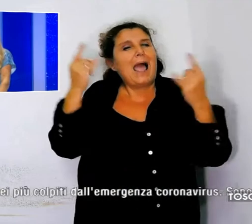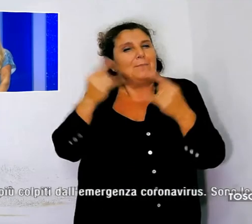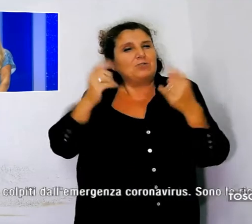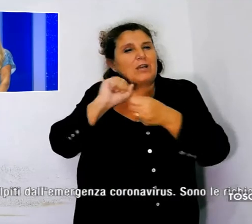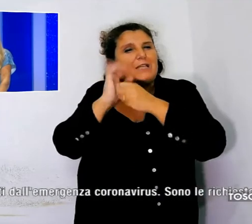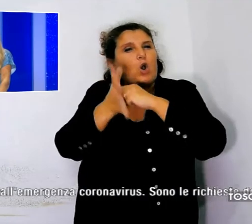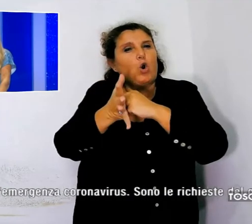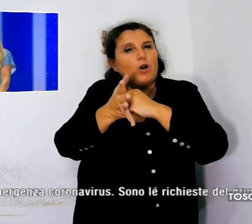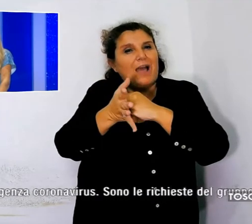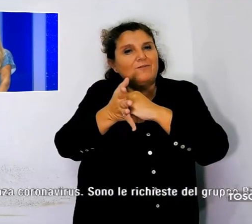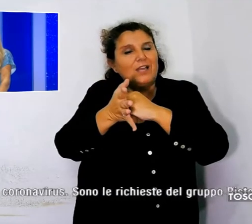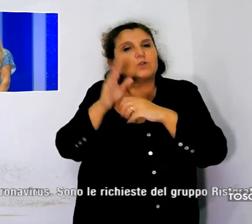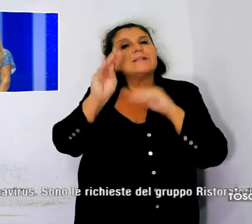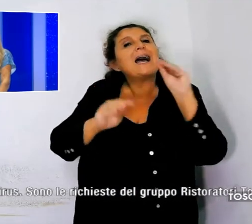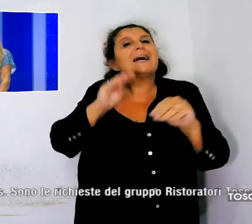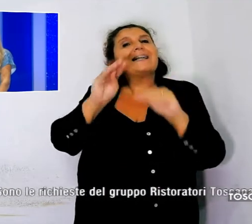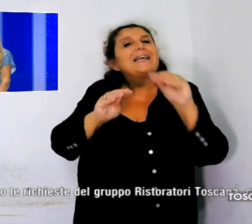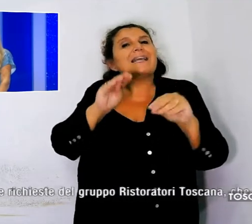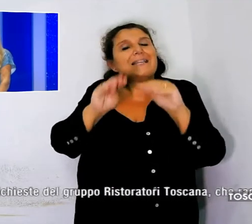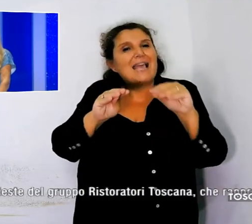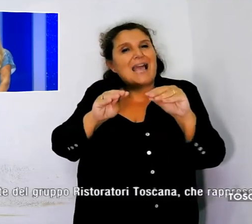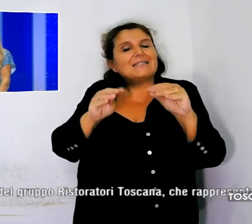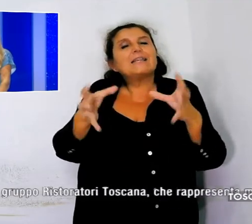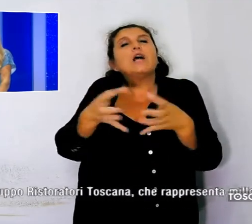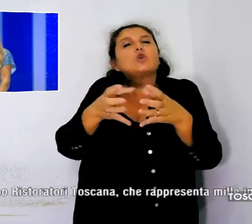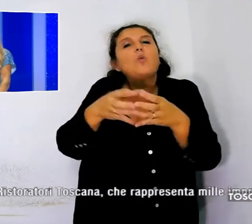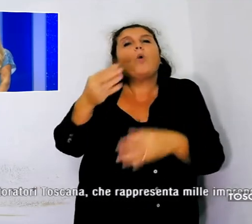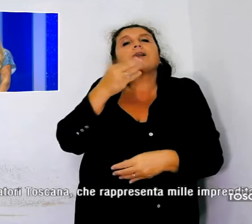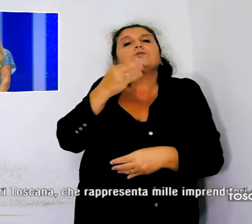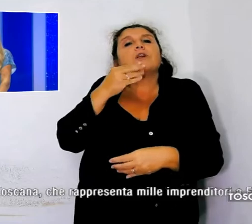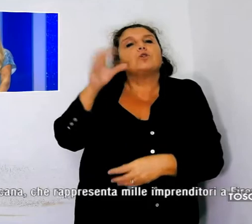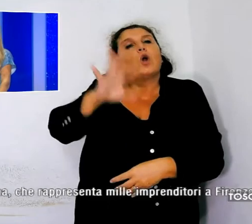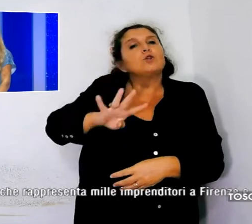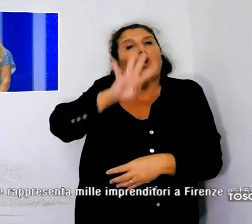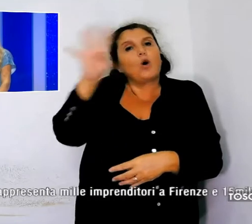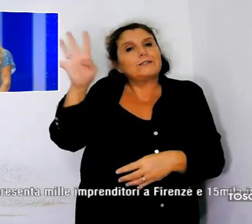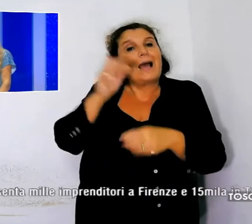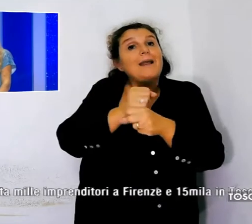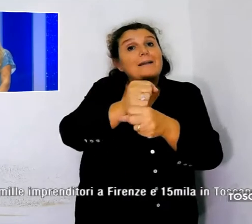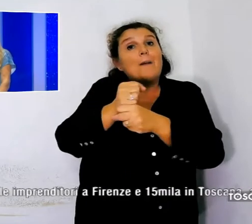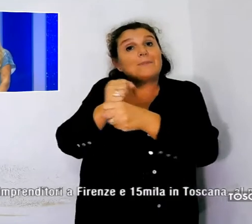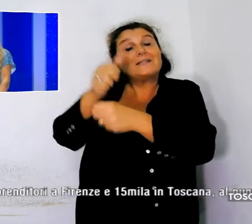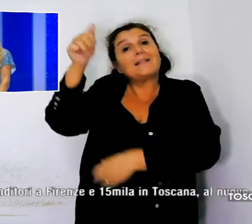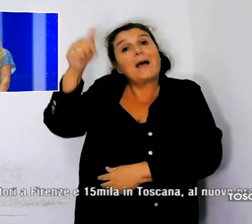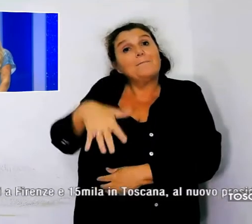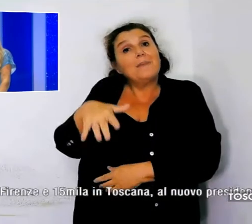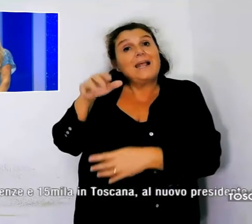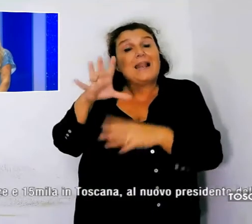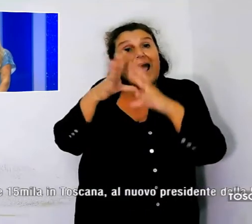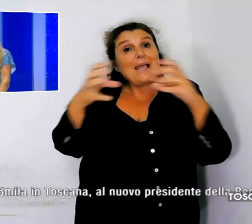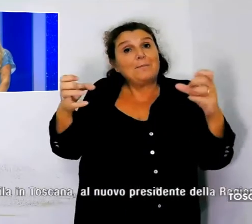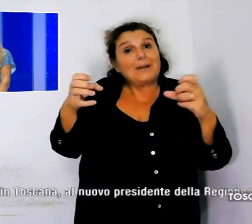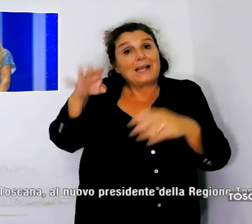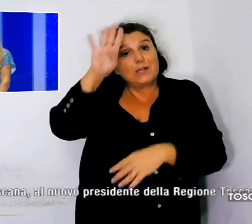sono le richieste del gruppo Ristoratori Toscana, che rappresenta 1.000 imprenditori a Firenze e